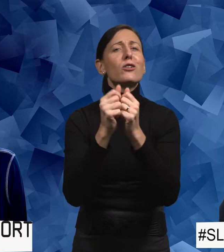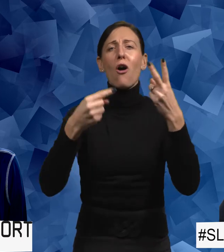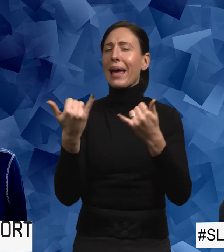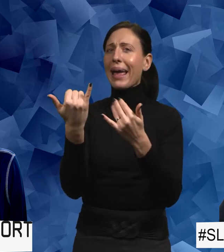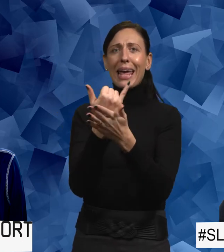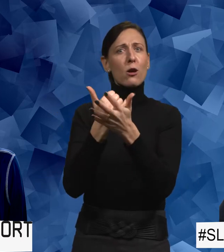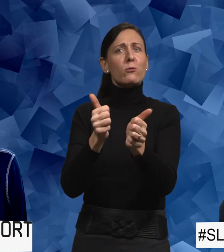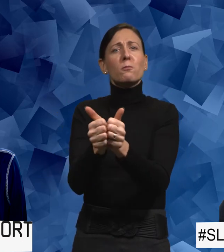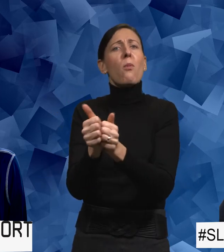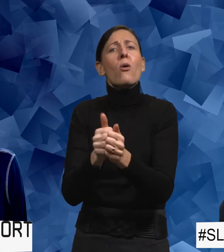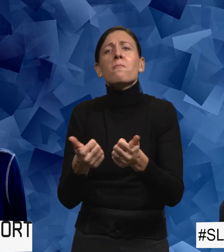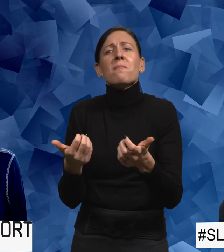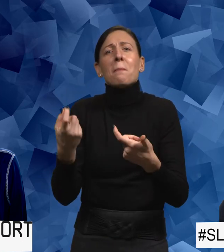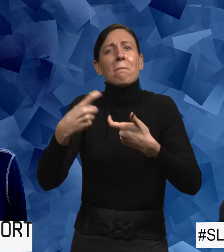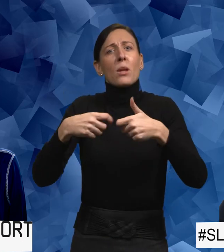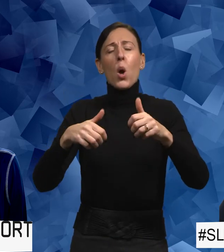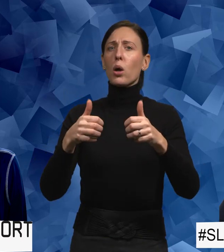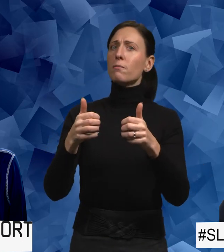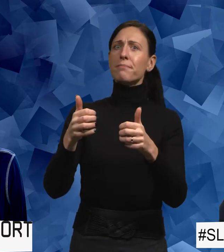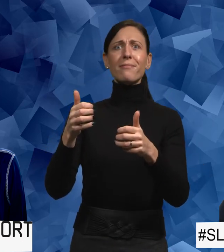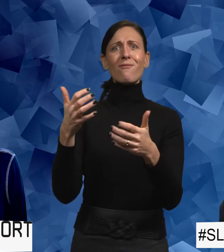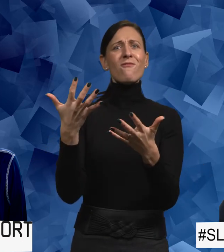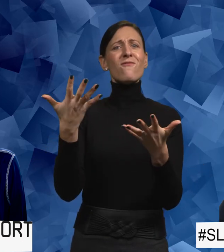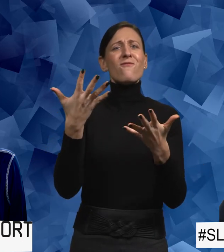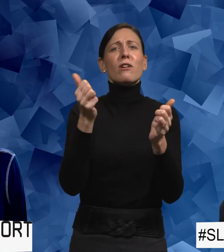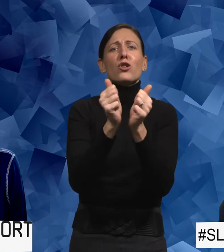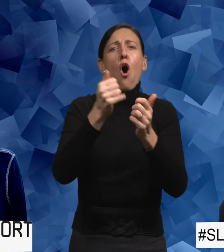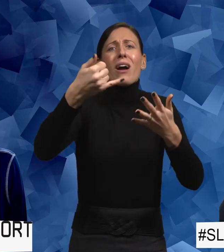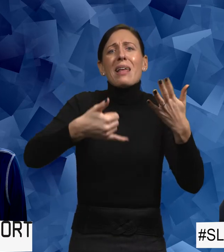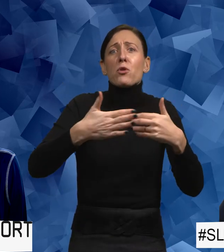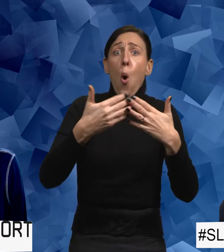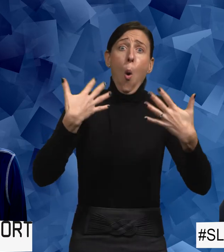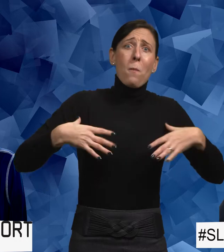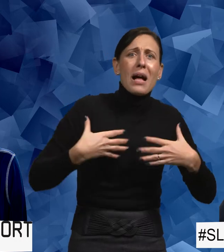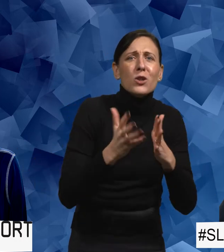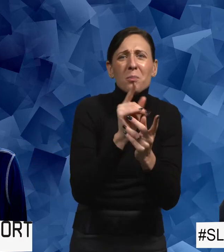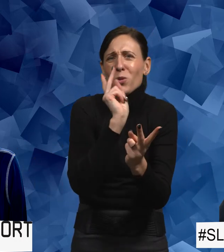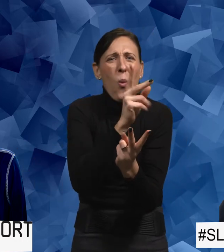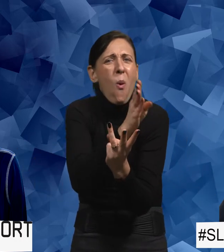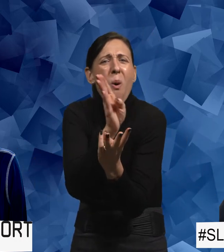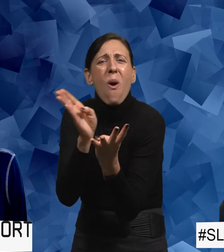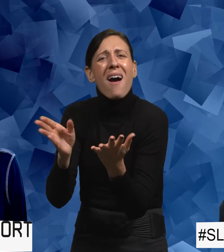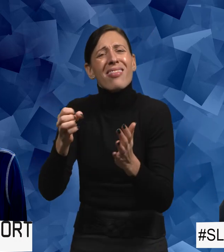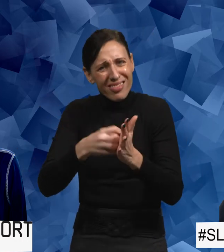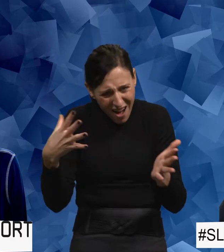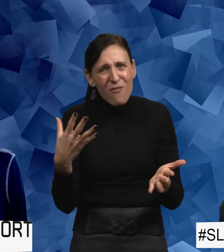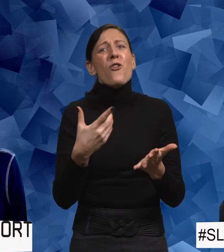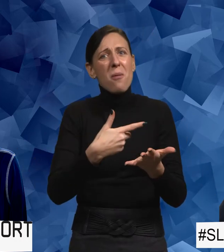ingen grundsportperson som har hållit på med en massa sportromklädningsrum. Så det är kanske därför jag reagerar på de här grejerna.